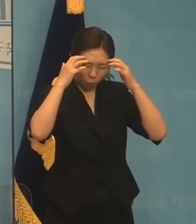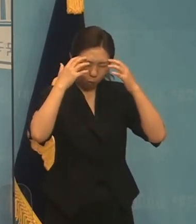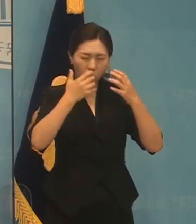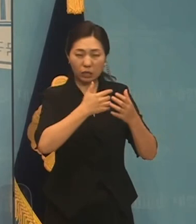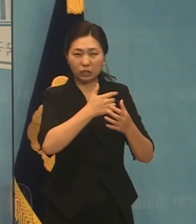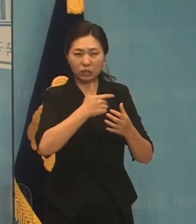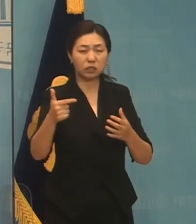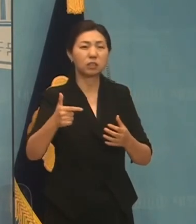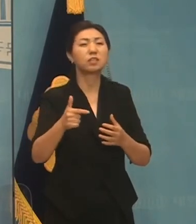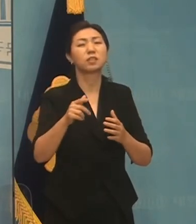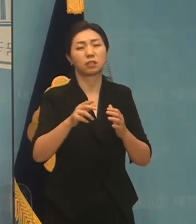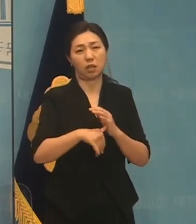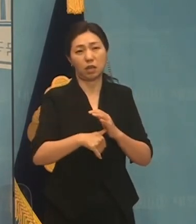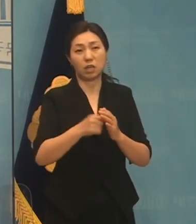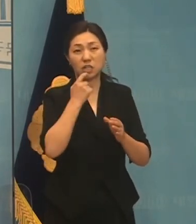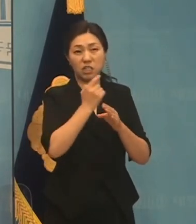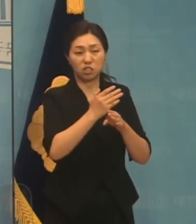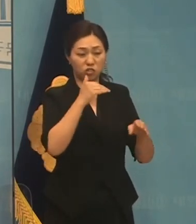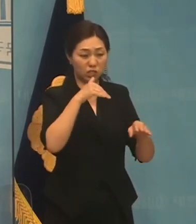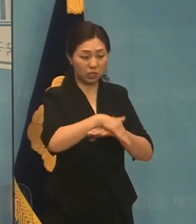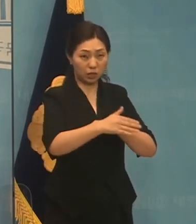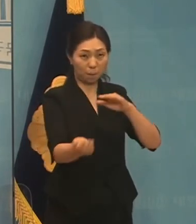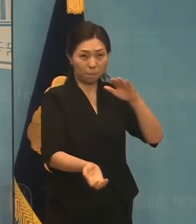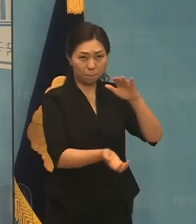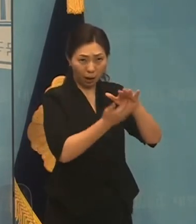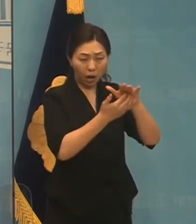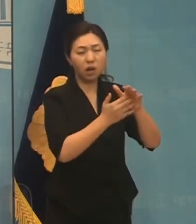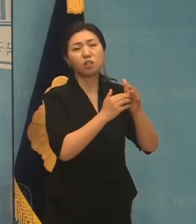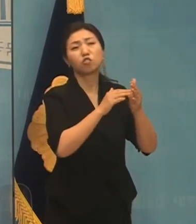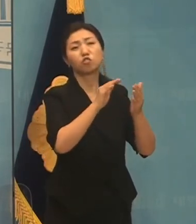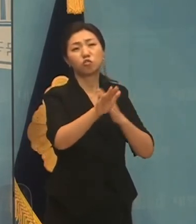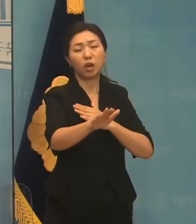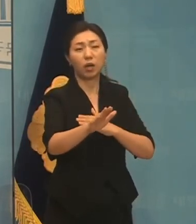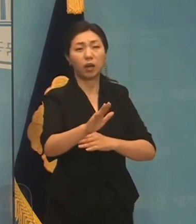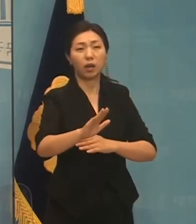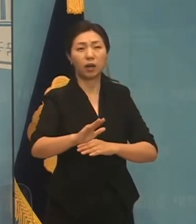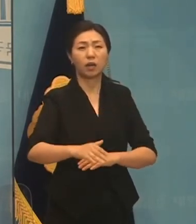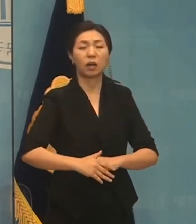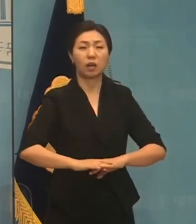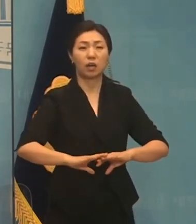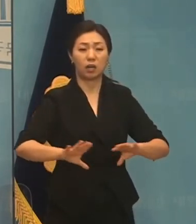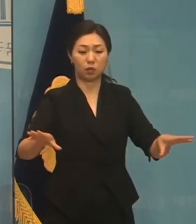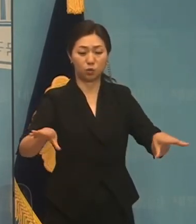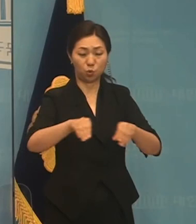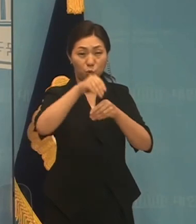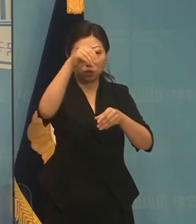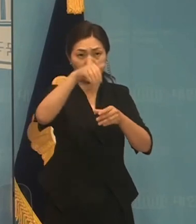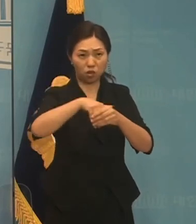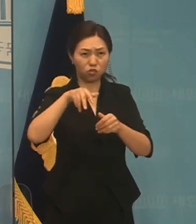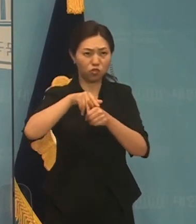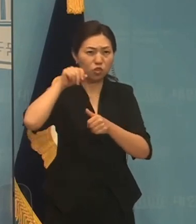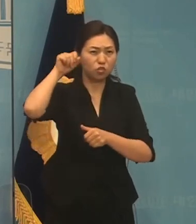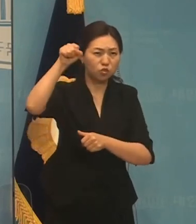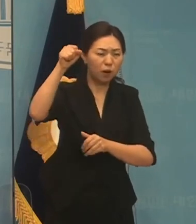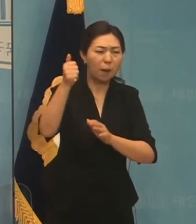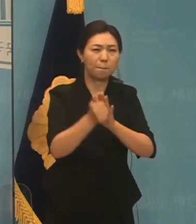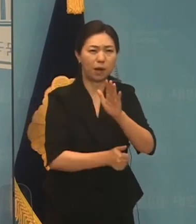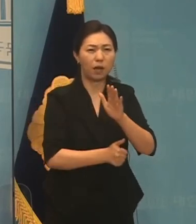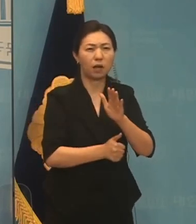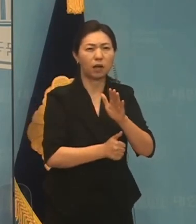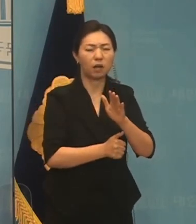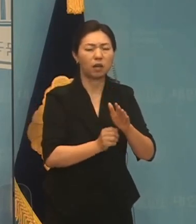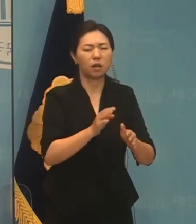민주화가 이루어진 뒤에는 여러 번 총선에 나가서 낙선했습니다. 아픔의